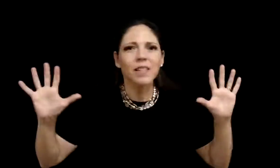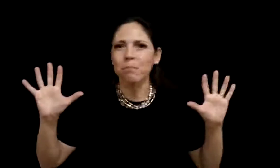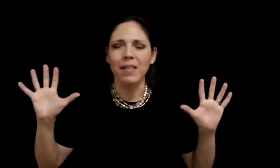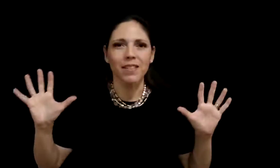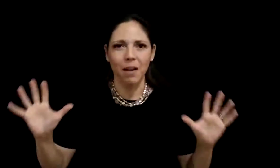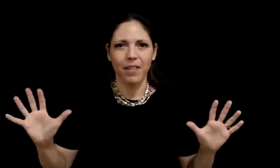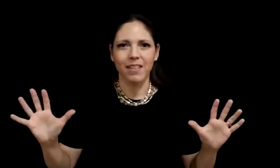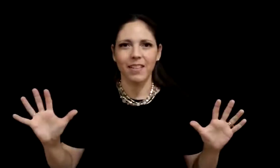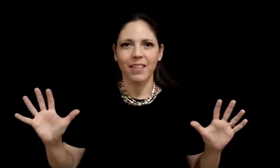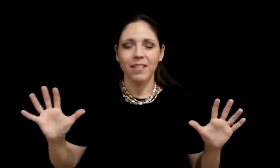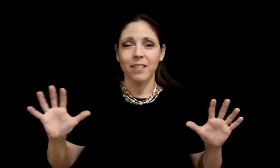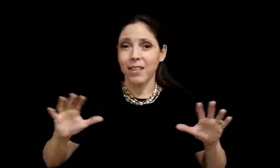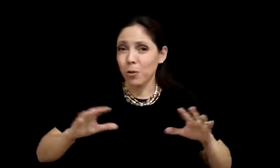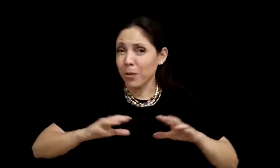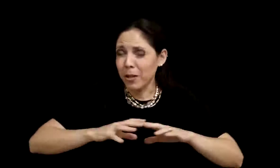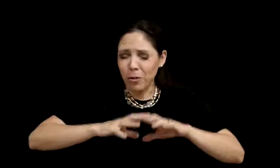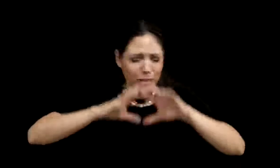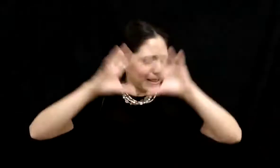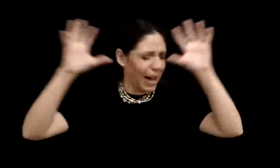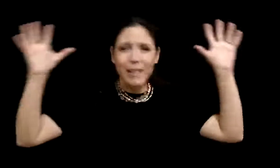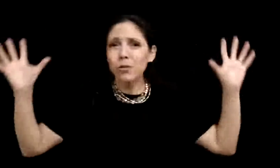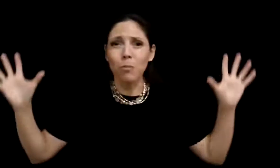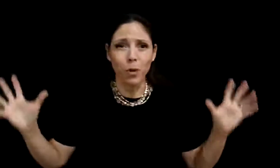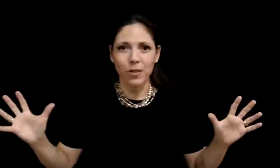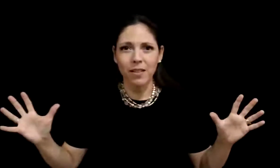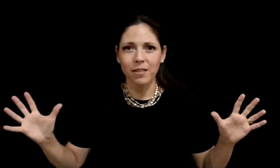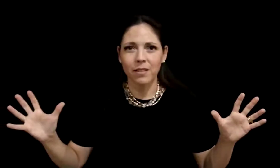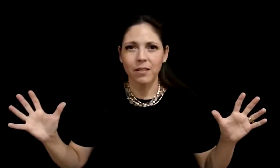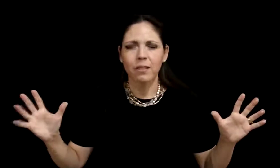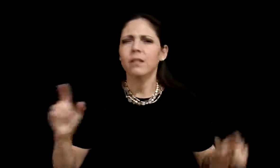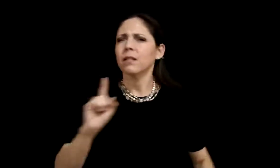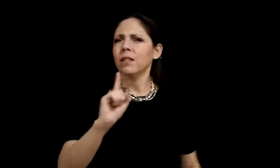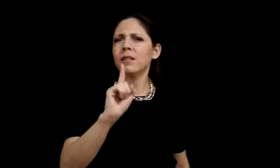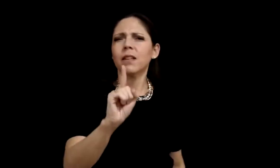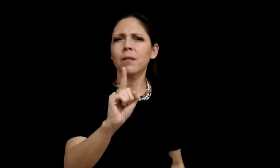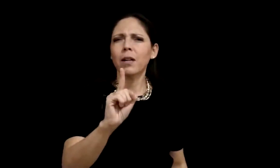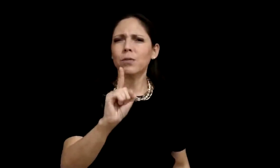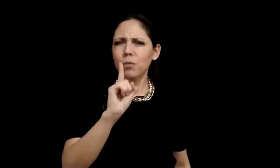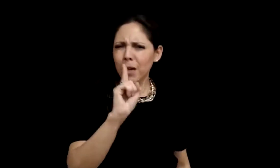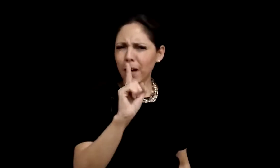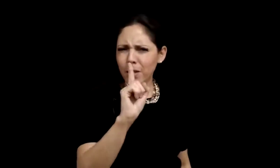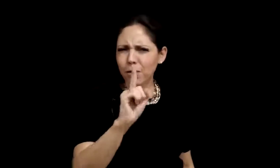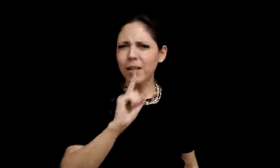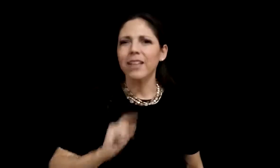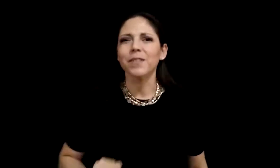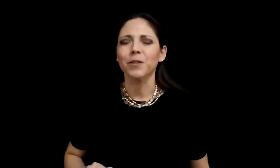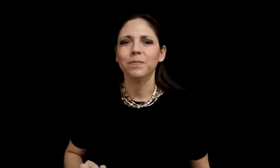impensables, descubrir cosas asombrosas y hasta llevarnos una valiosa lección.